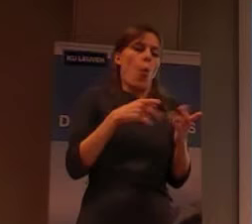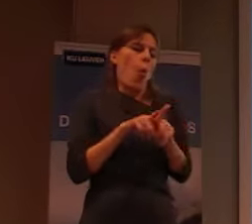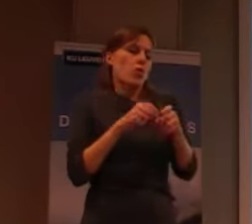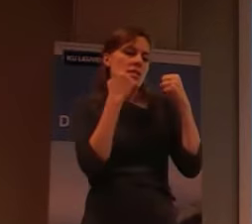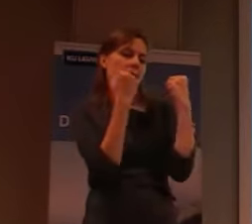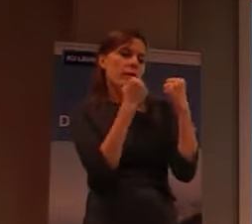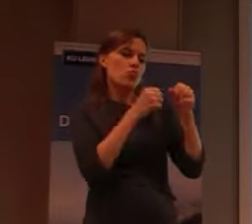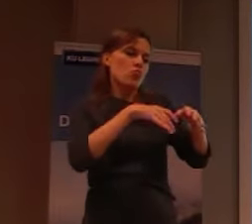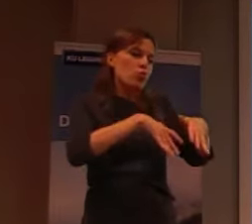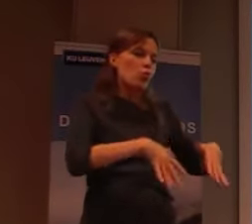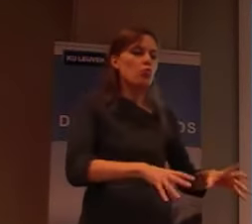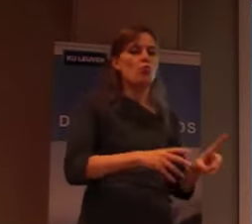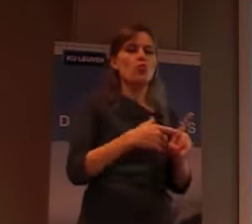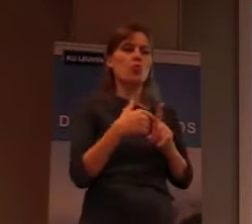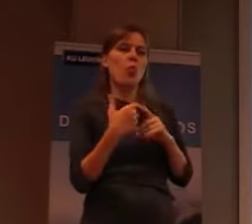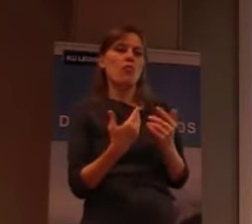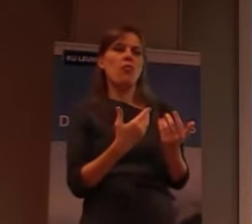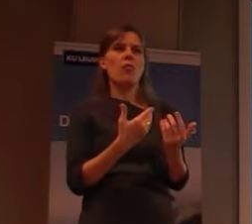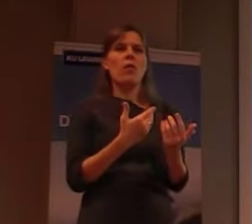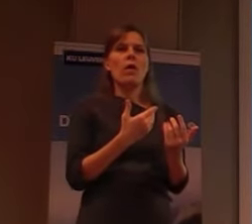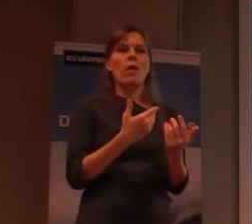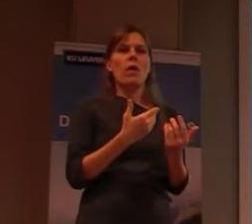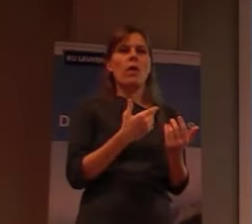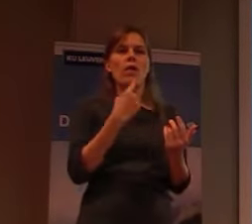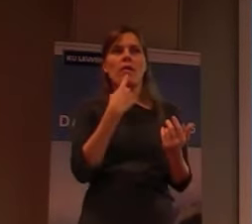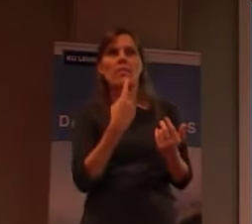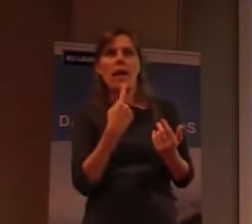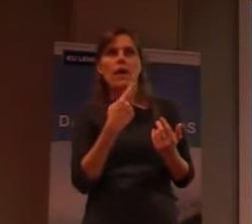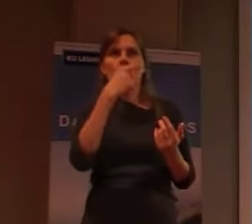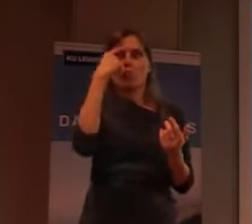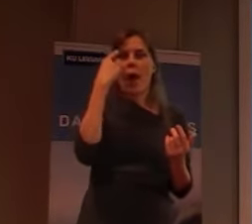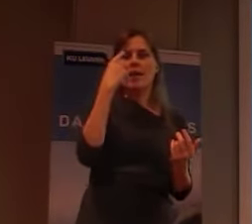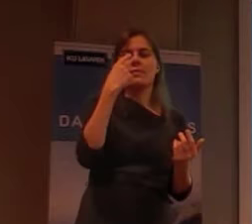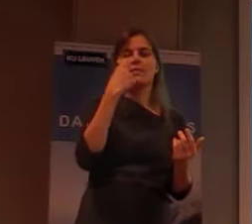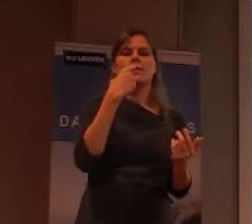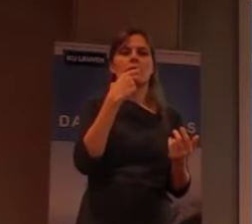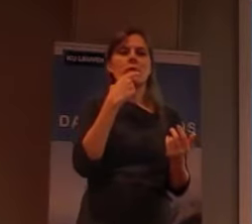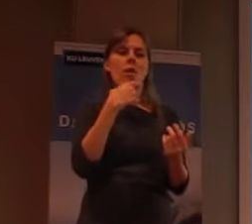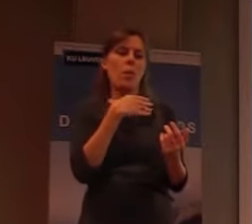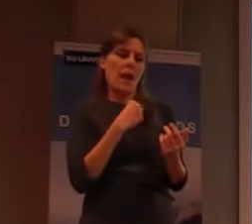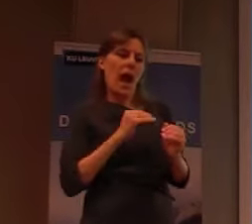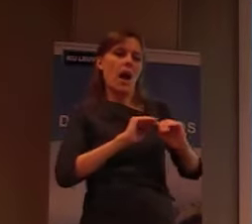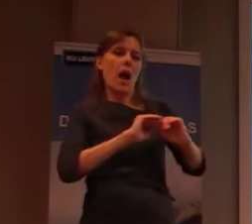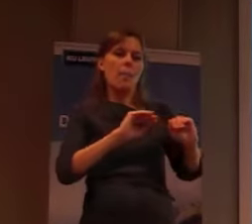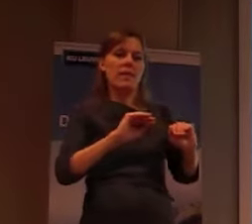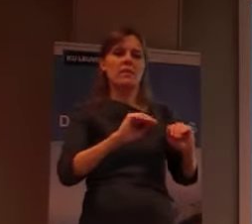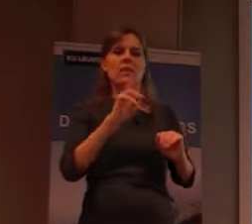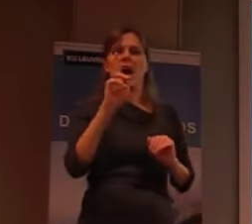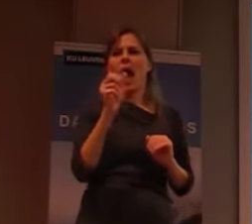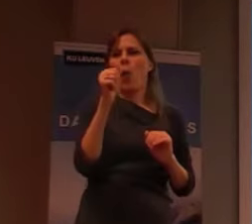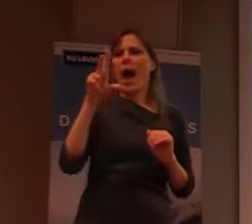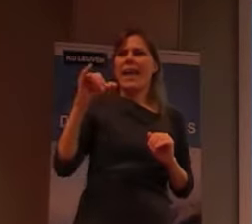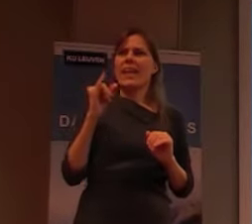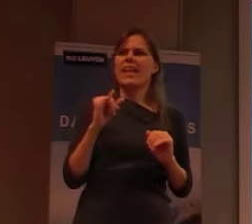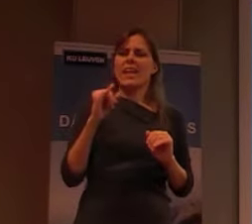of, ja, begrepen wordt, in termen van, zwarten, en blanke. En dus, Hawaianen, die pasten daar eigenlijk niet tussen,